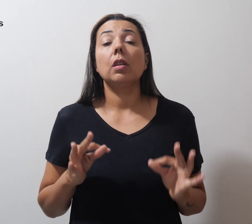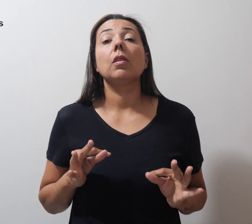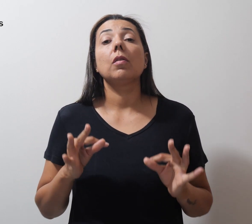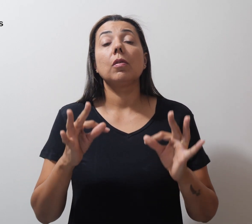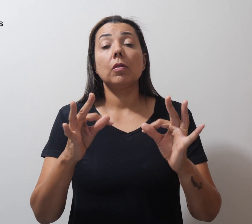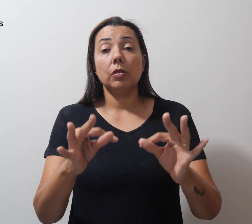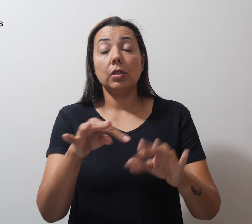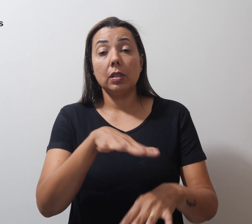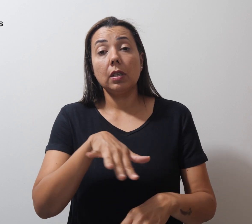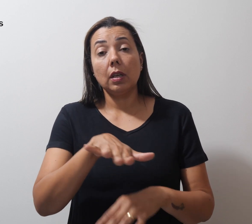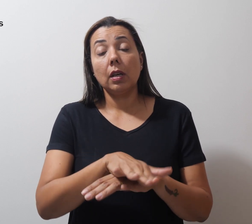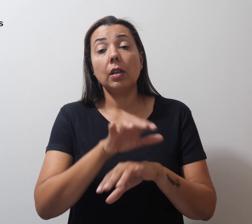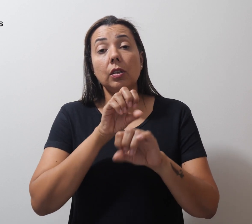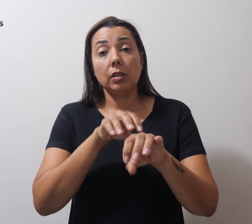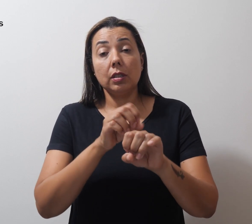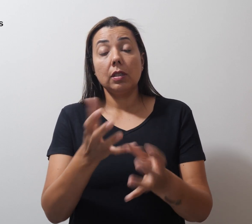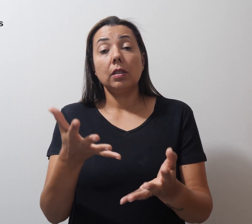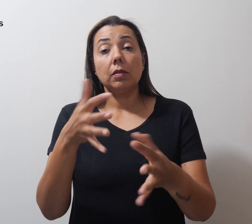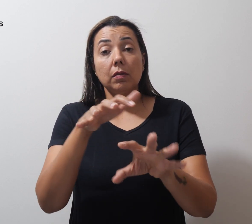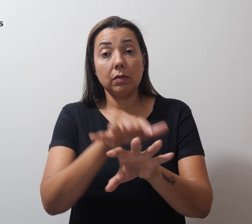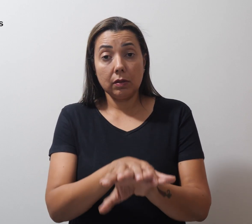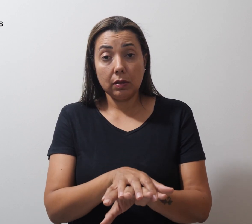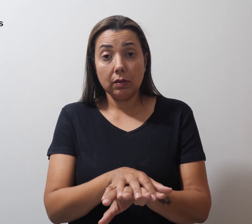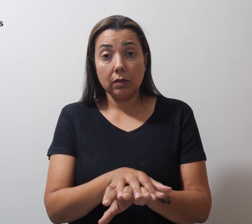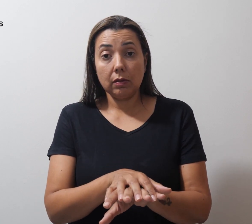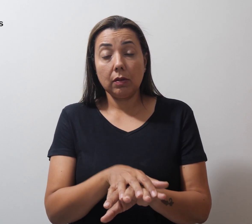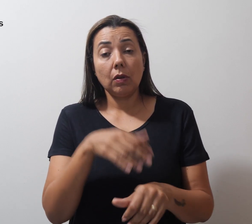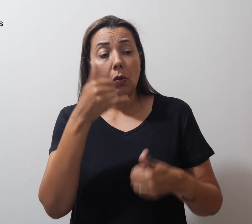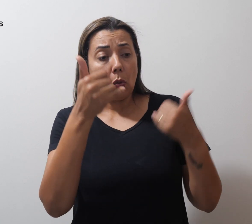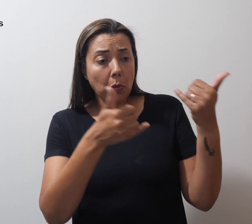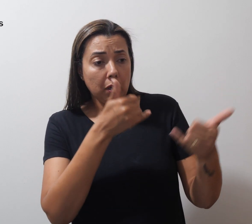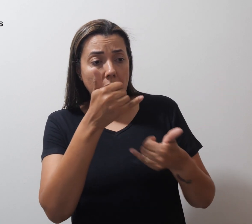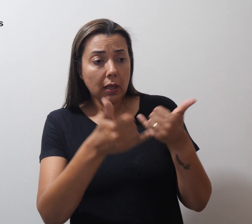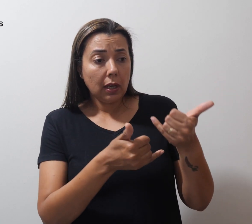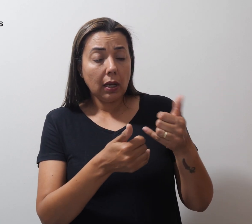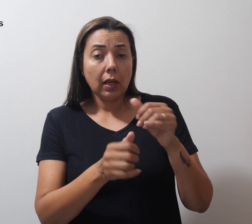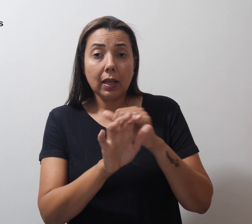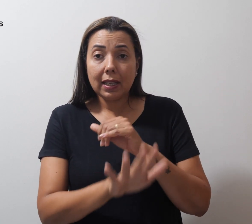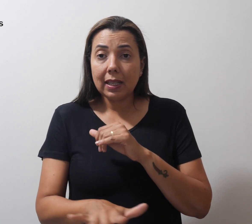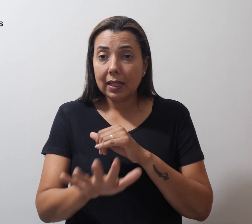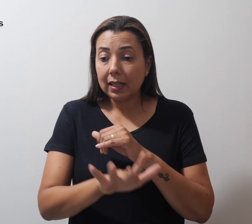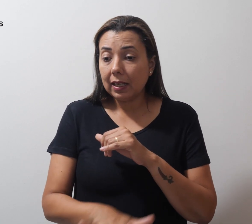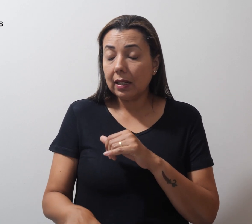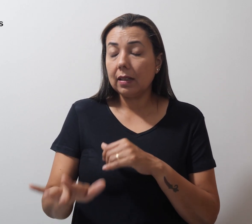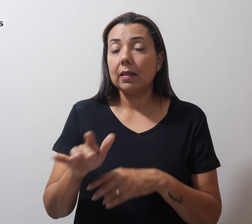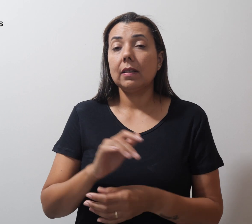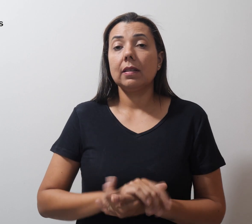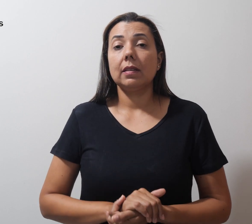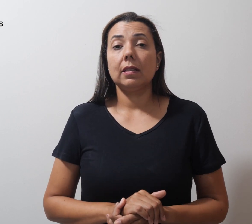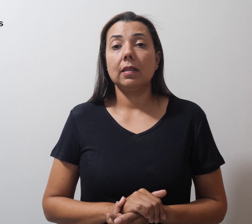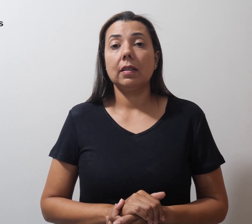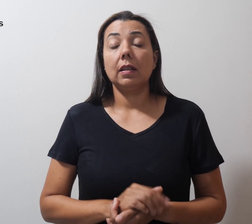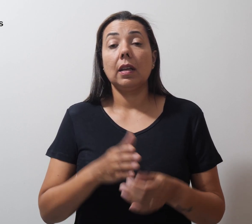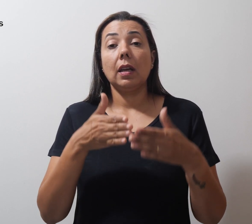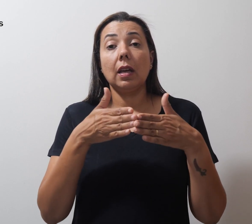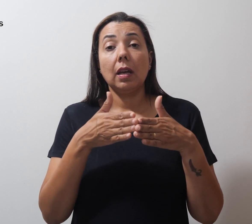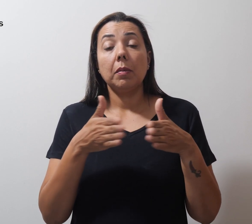na educação inclusiva, o brincar e a criança com tia. A abertura teve